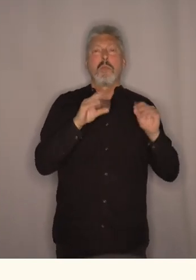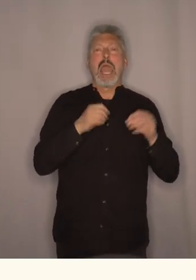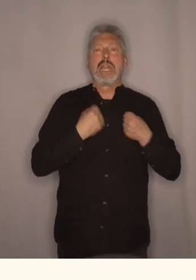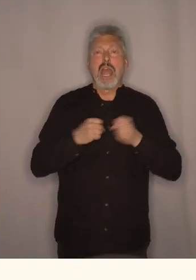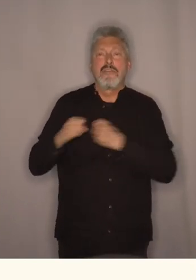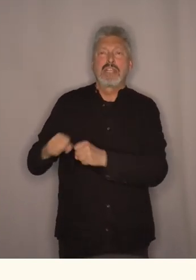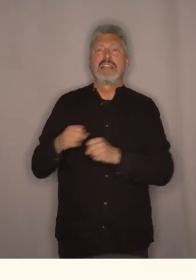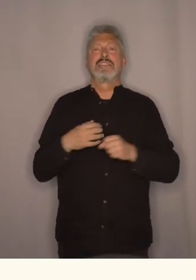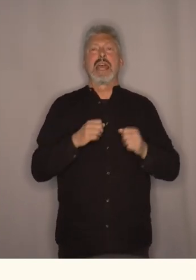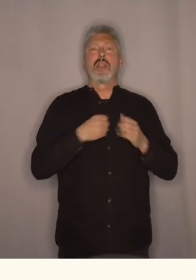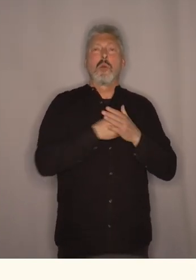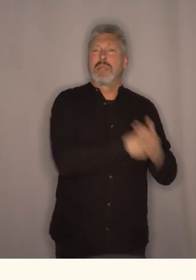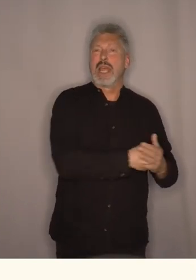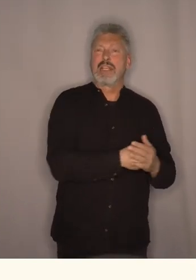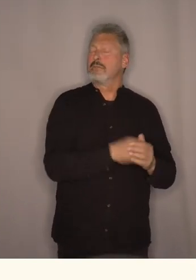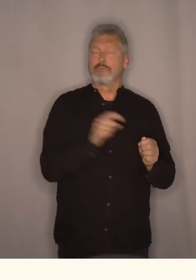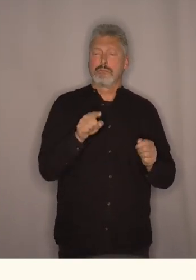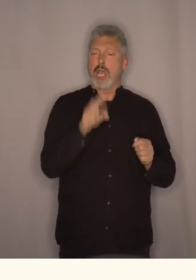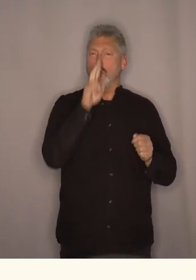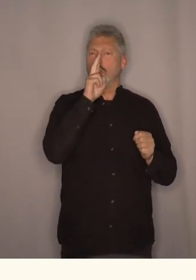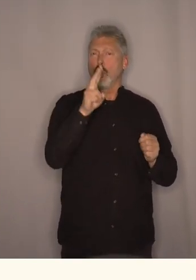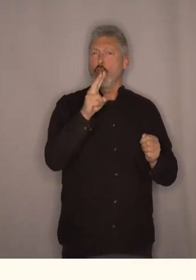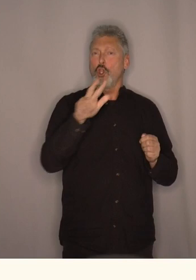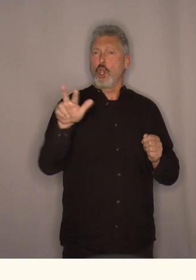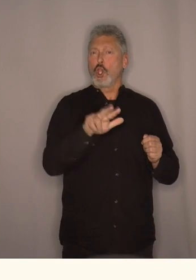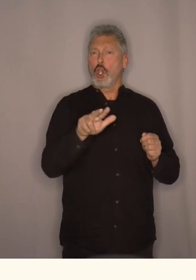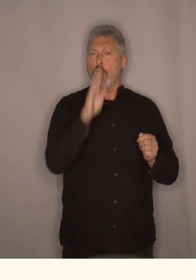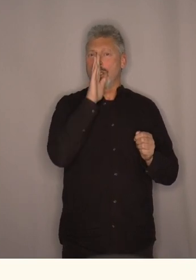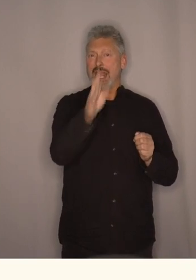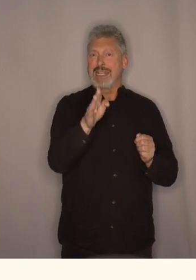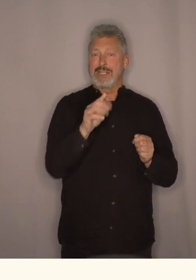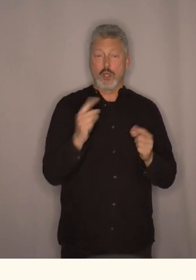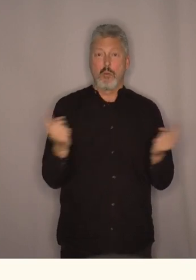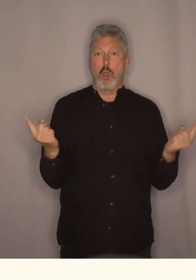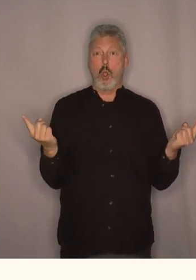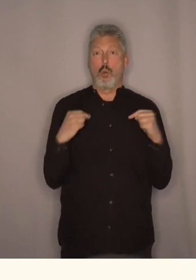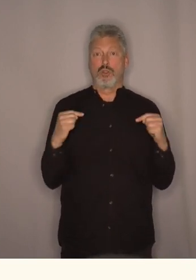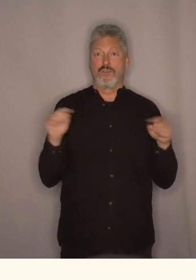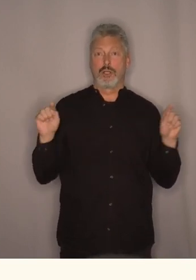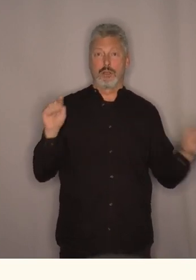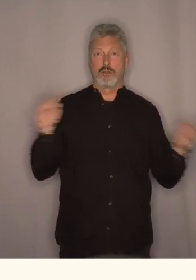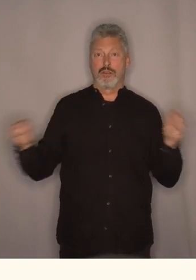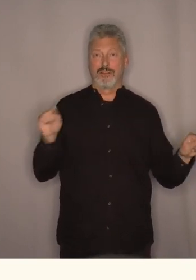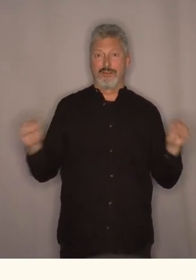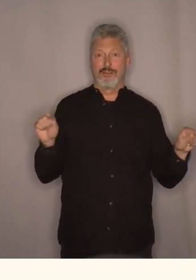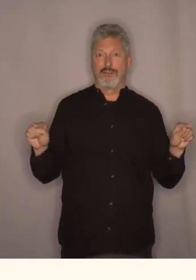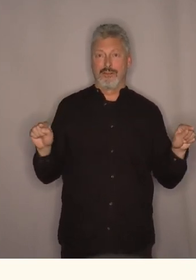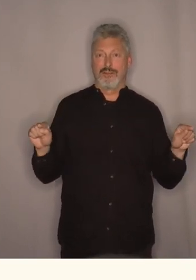og press. En ny grønn retning som utfordrer både høyre og venstre siden i politikken.